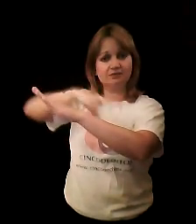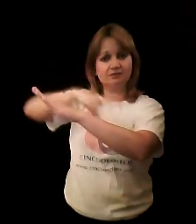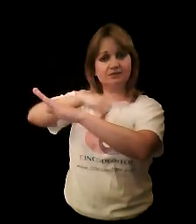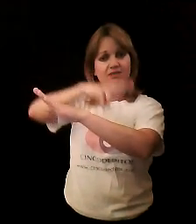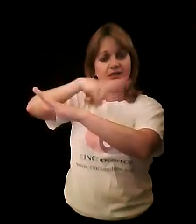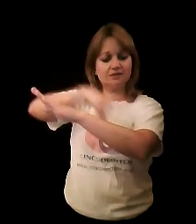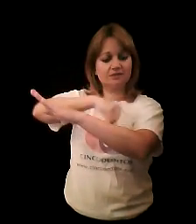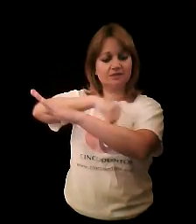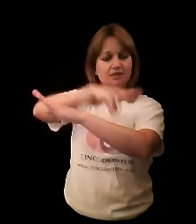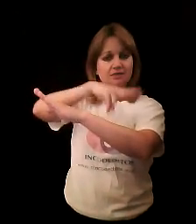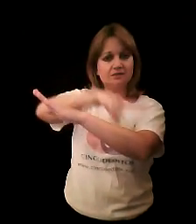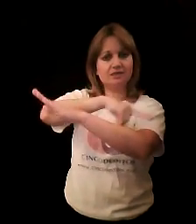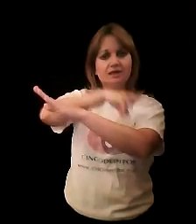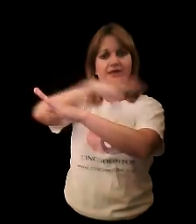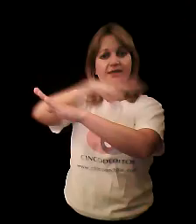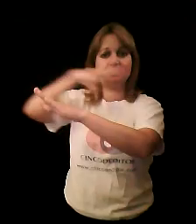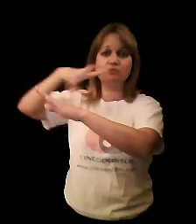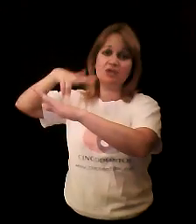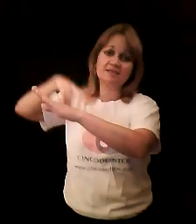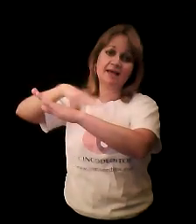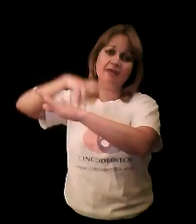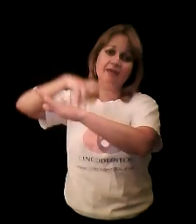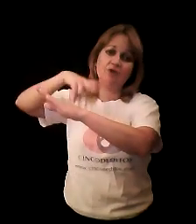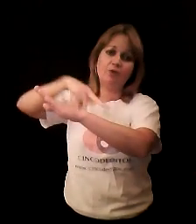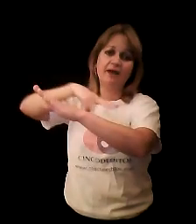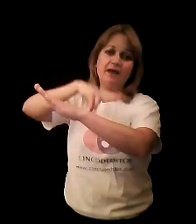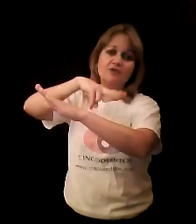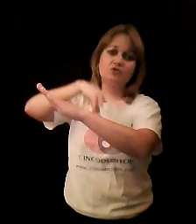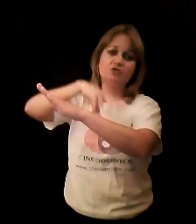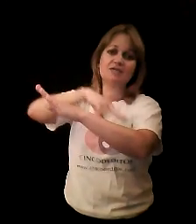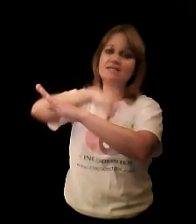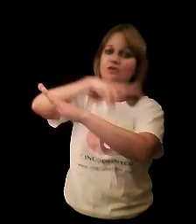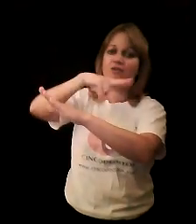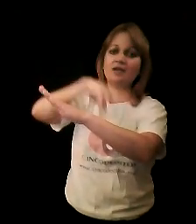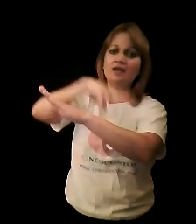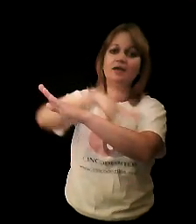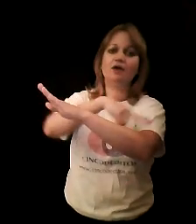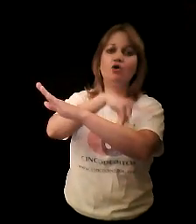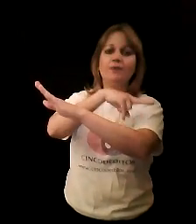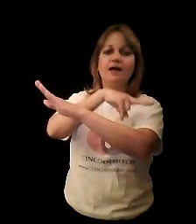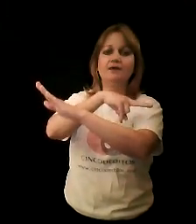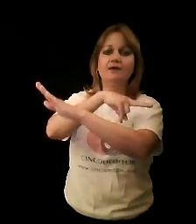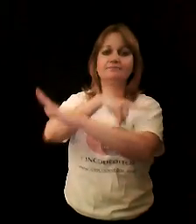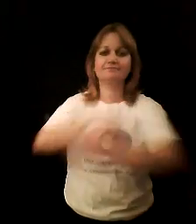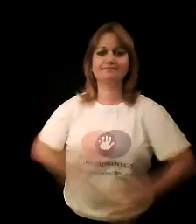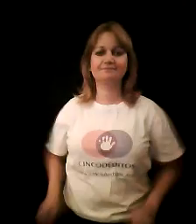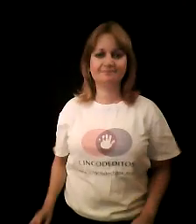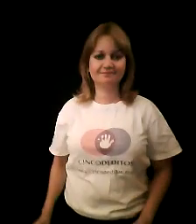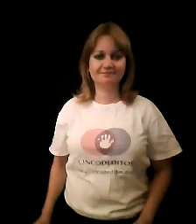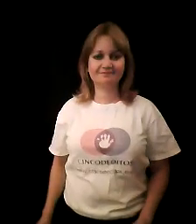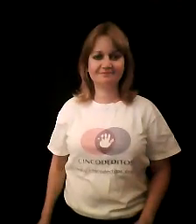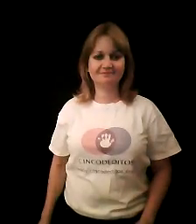Gracias por ver el video.